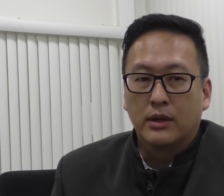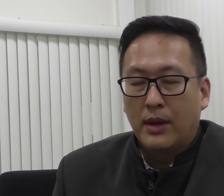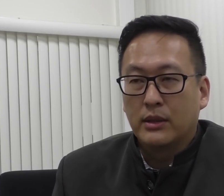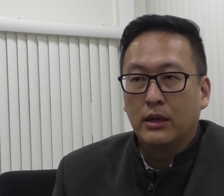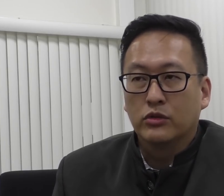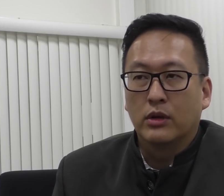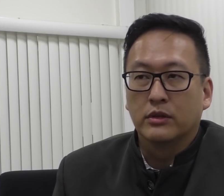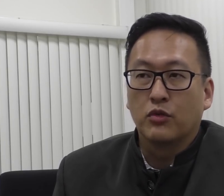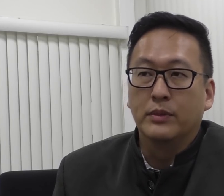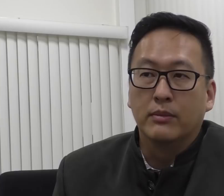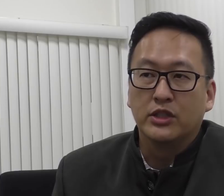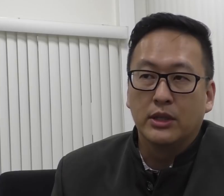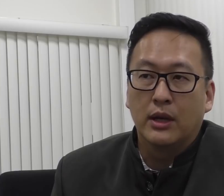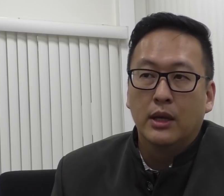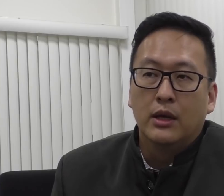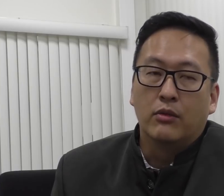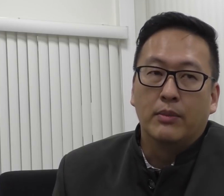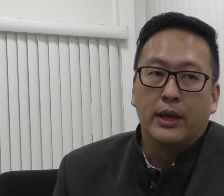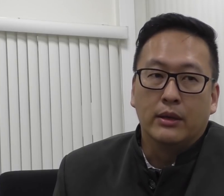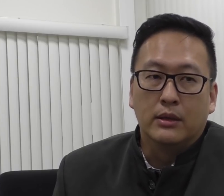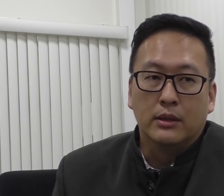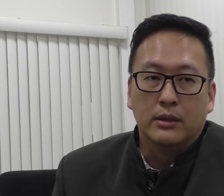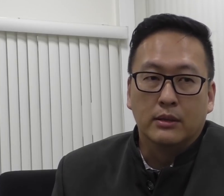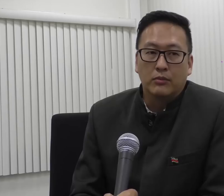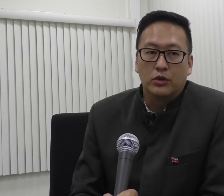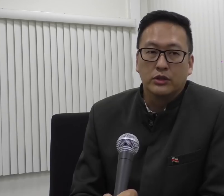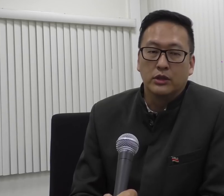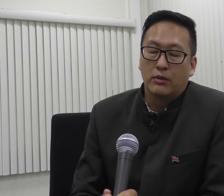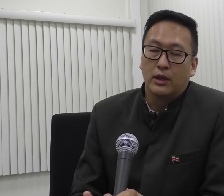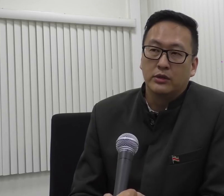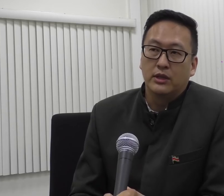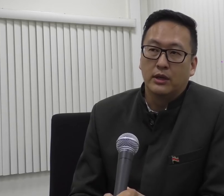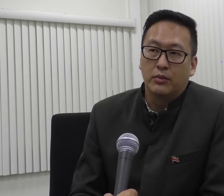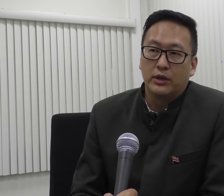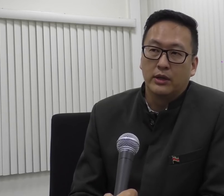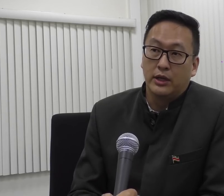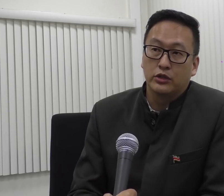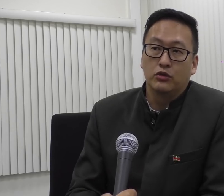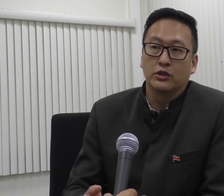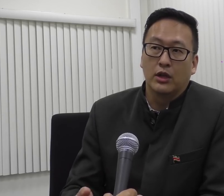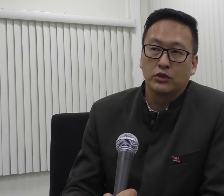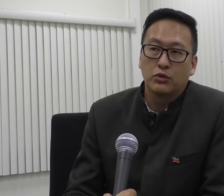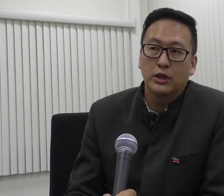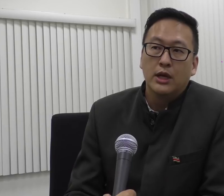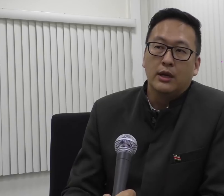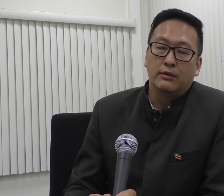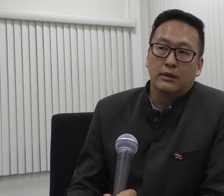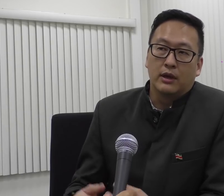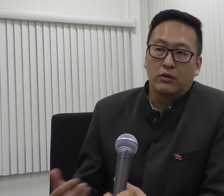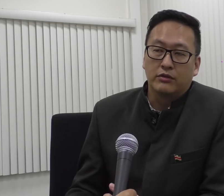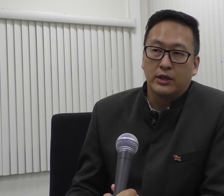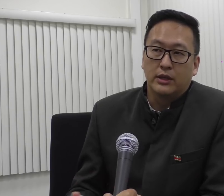de andere maatregelen zoals de swapdeal met China, waarbij importeurs die normaal uit China importeren, eerst US dollar zoeken